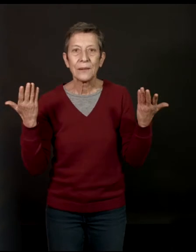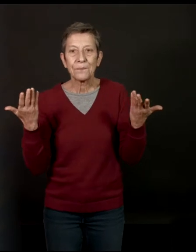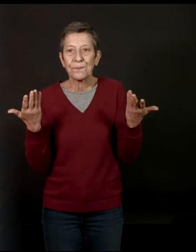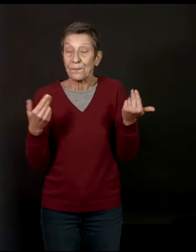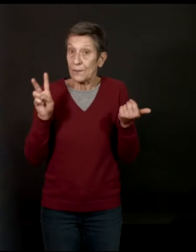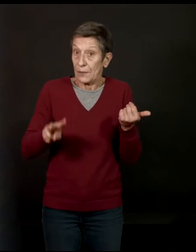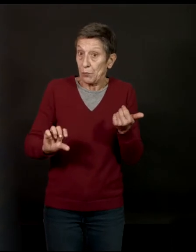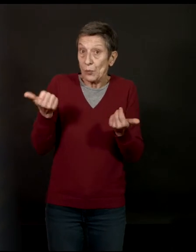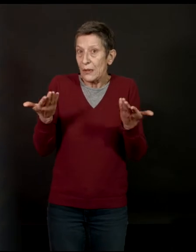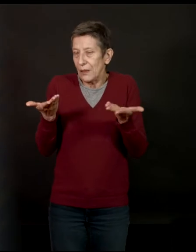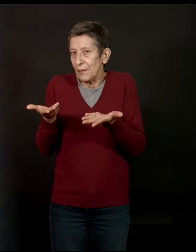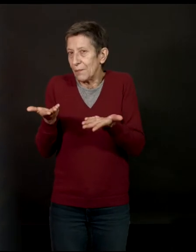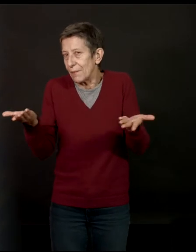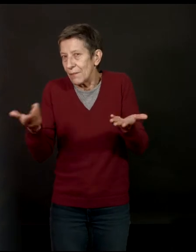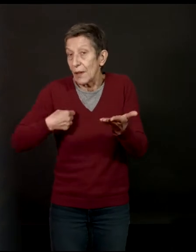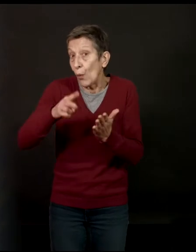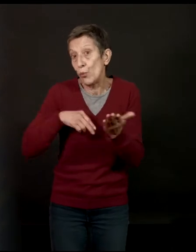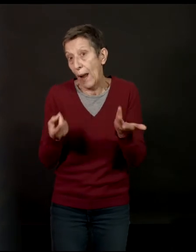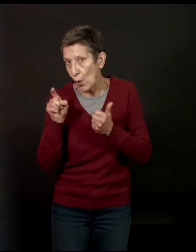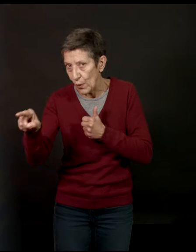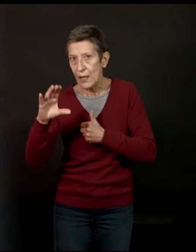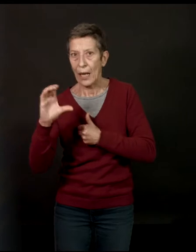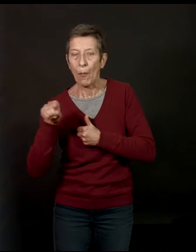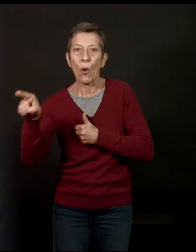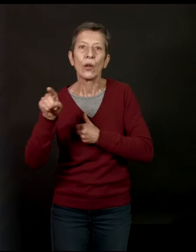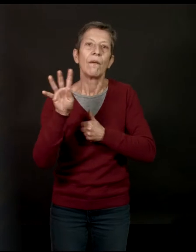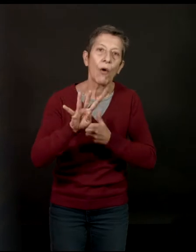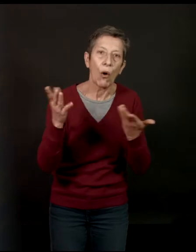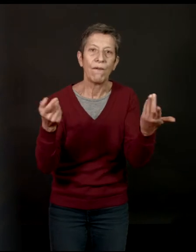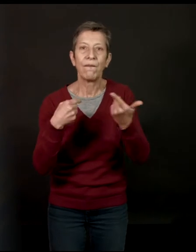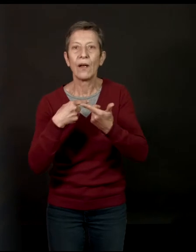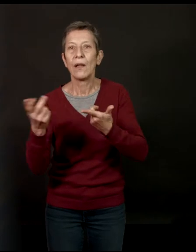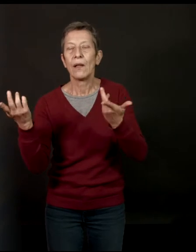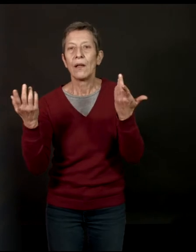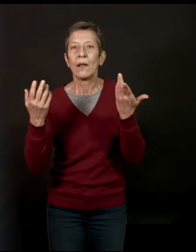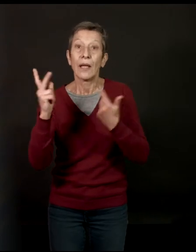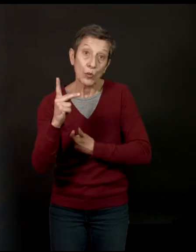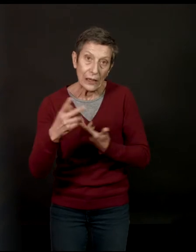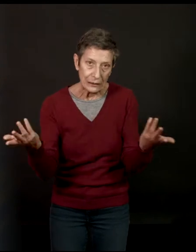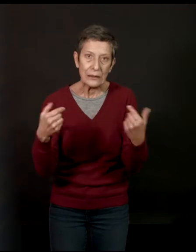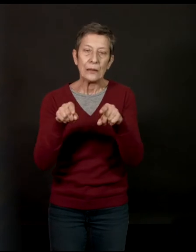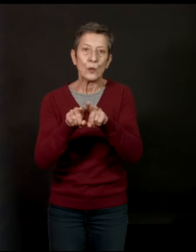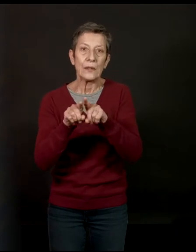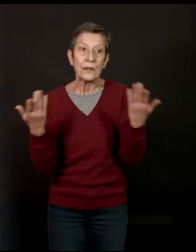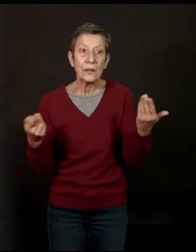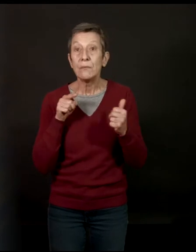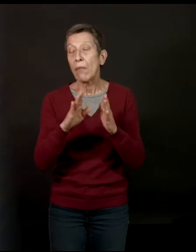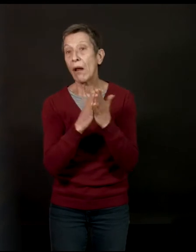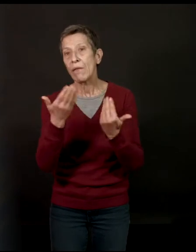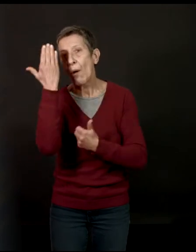Les premiers que j'ai lus, c'était Truman Capote, Tom Wolfe, Kapuscinski, qui a fait des bouquins